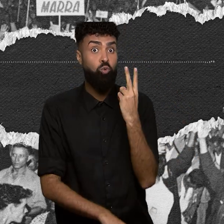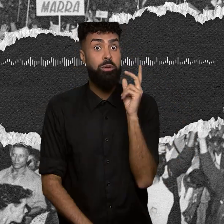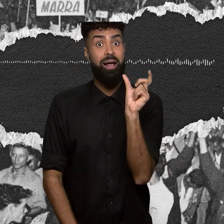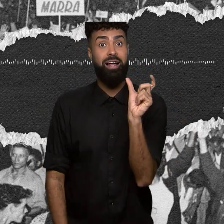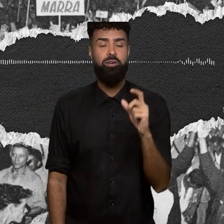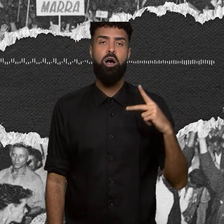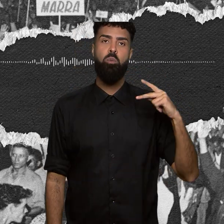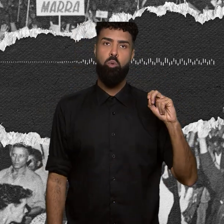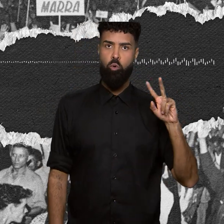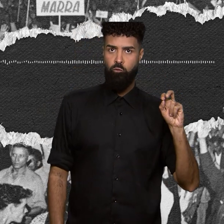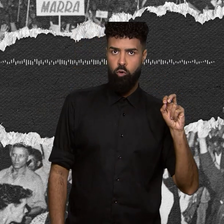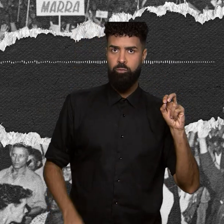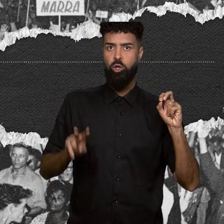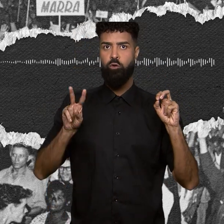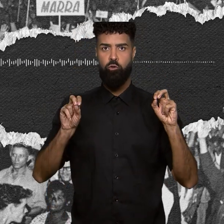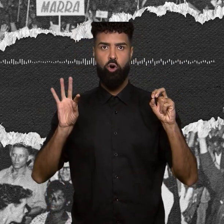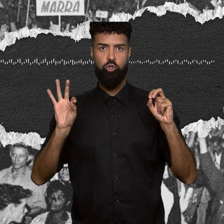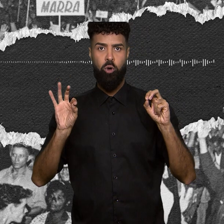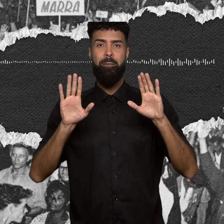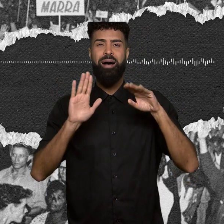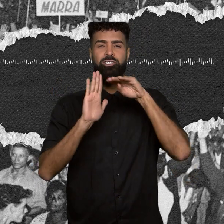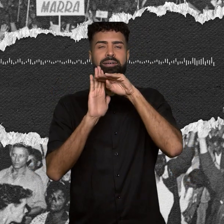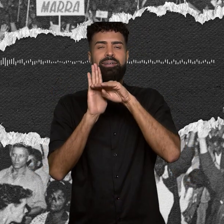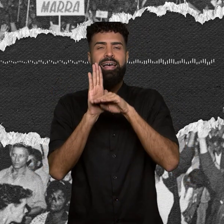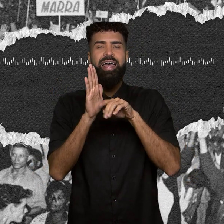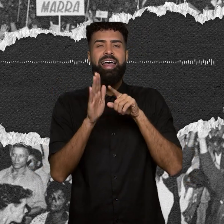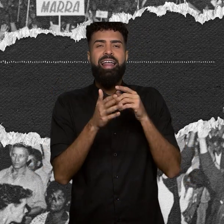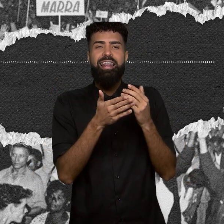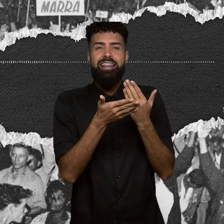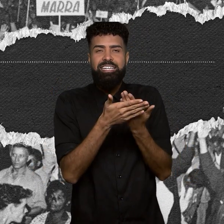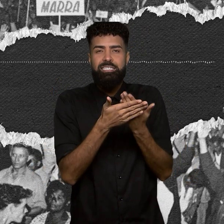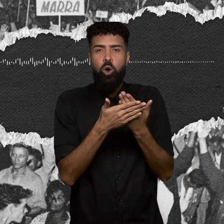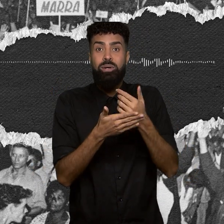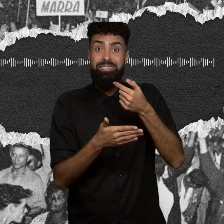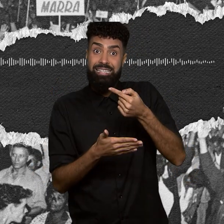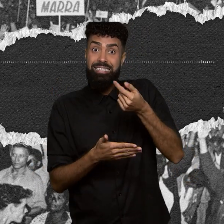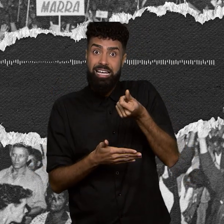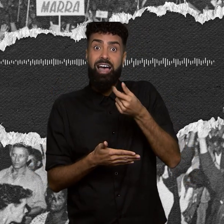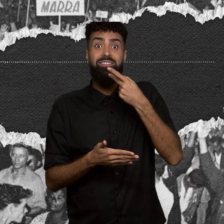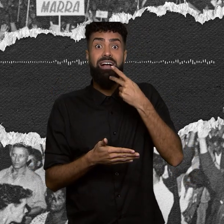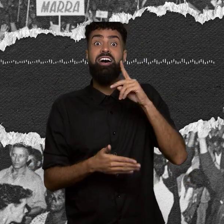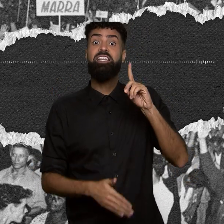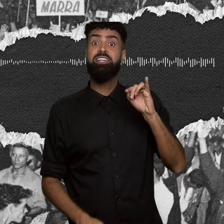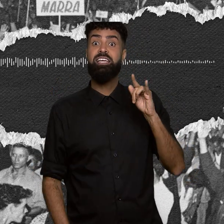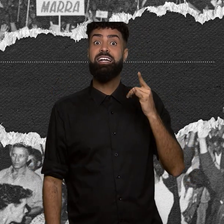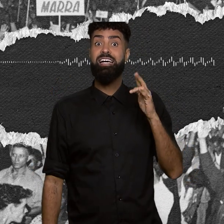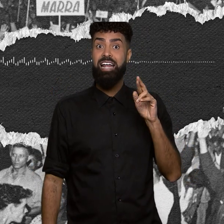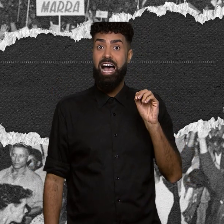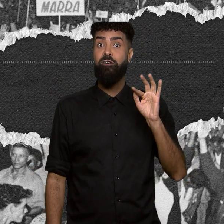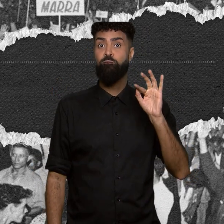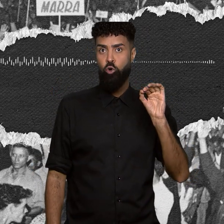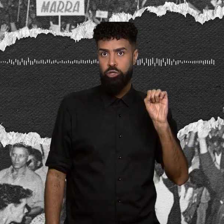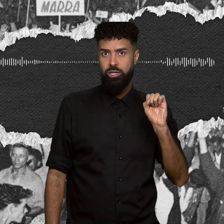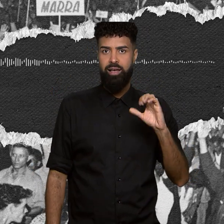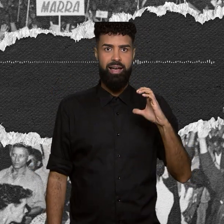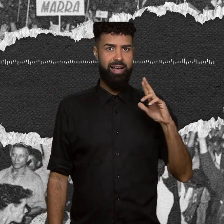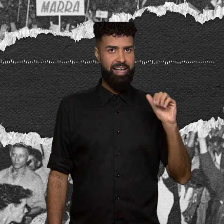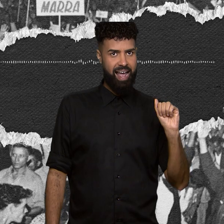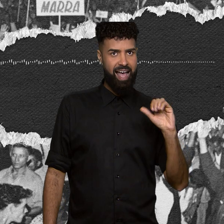voto. Mas na lição 76 já apresentava a família de dígrafos. Do cra, cre, cri, cro, cru. E que estavam